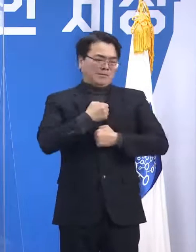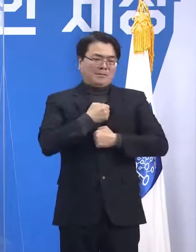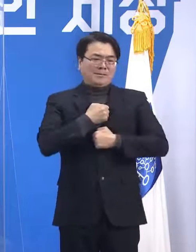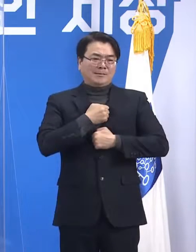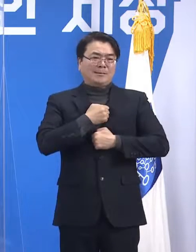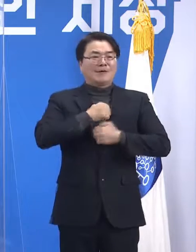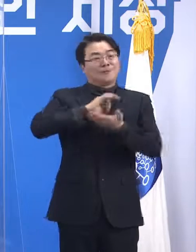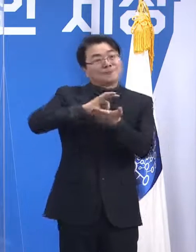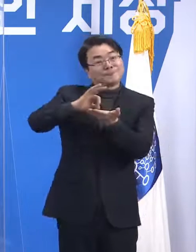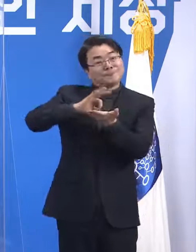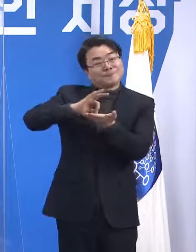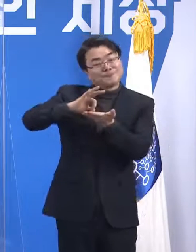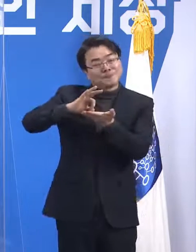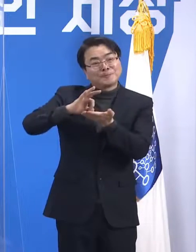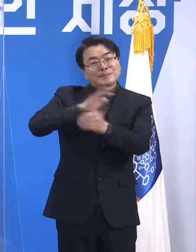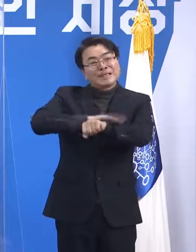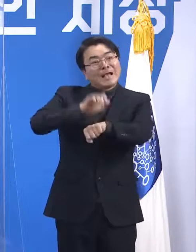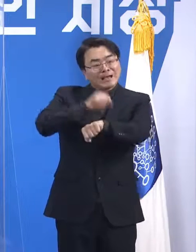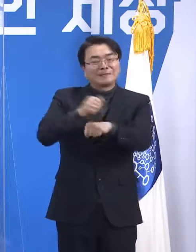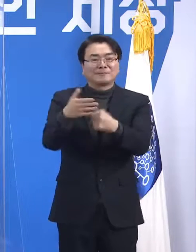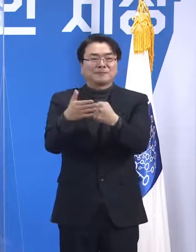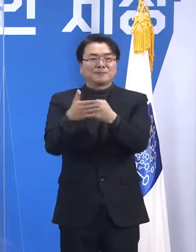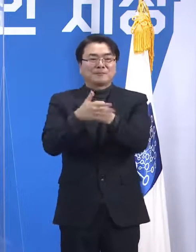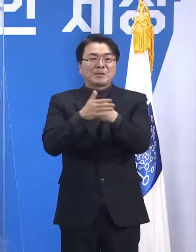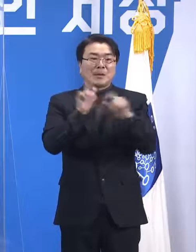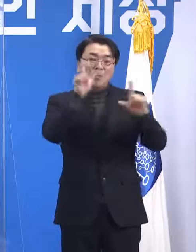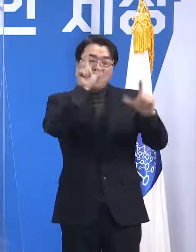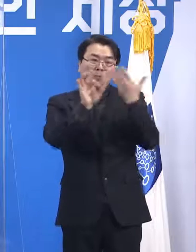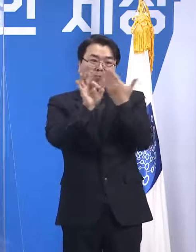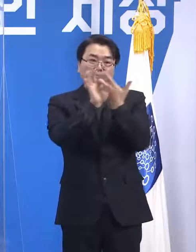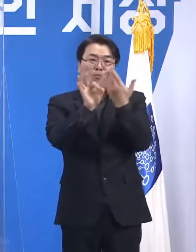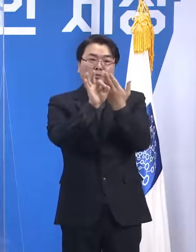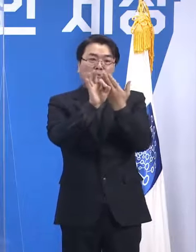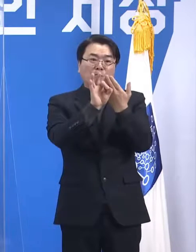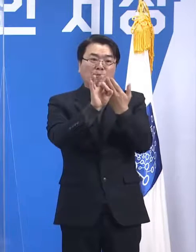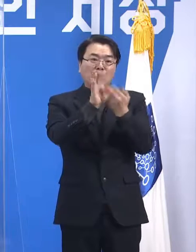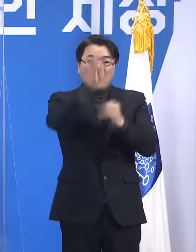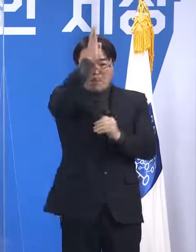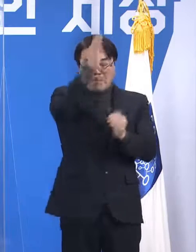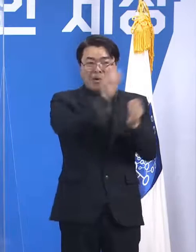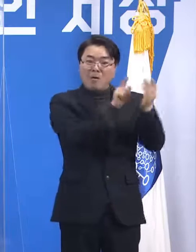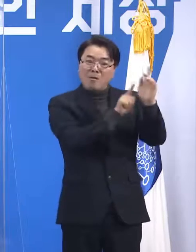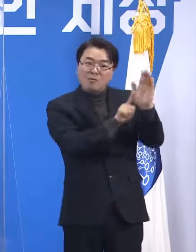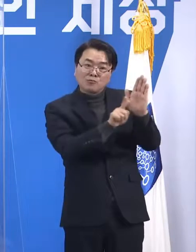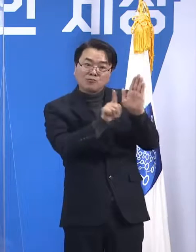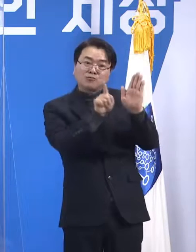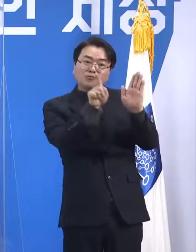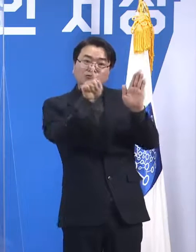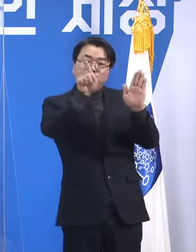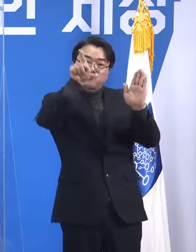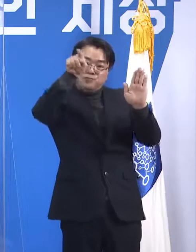이 그래프도 이렇게 꺾이고 있지 않습니까 그래서 이런 걸로 보면 이 지원 때문에